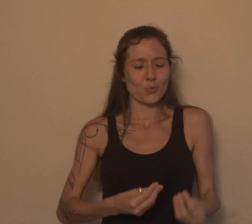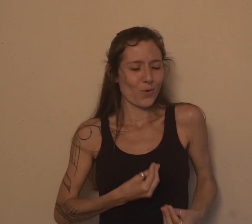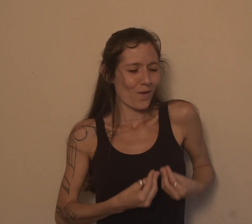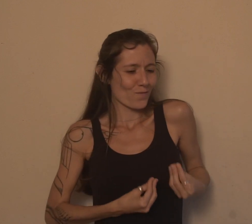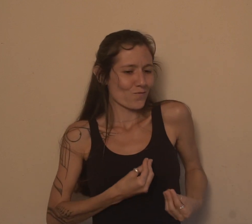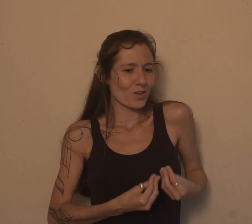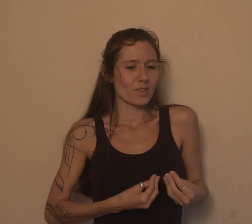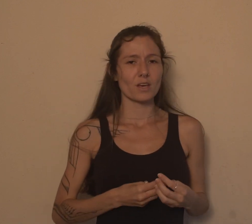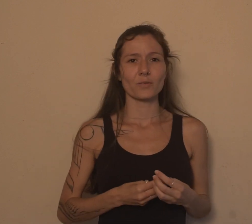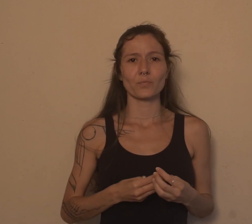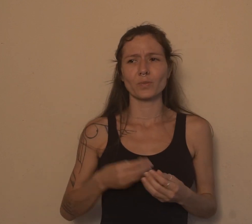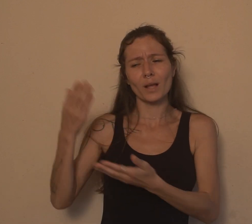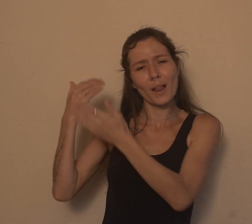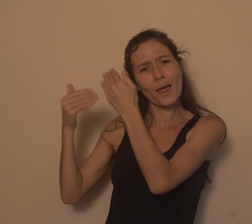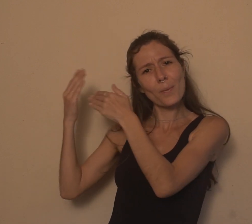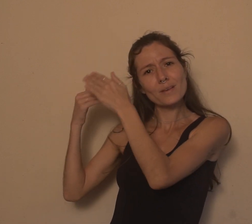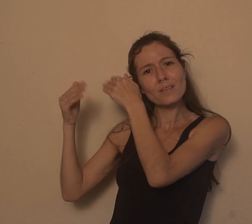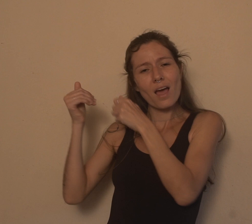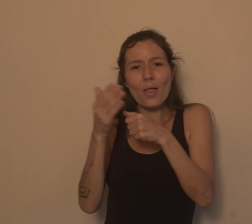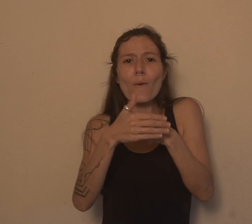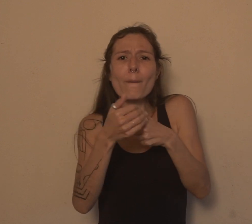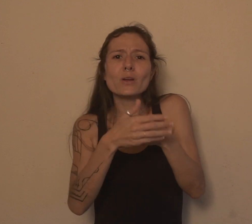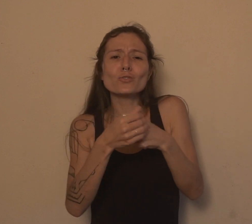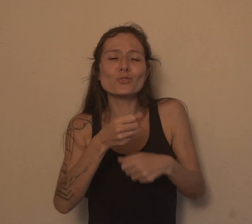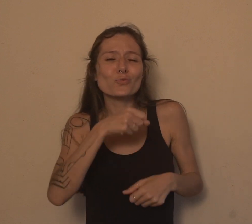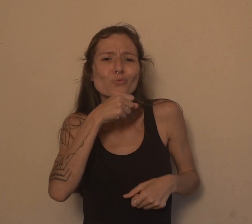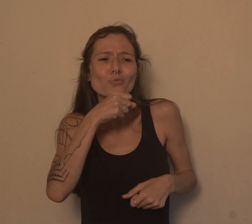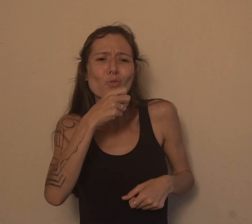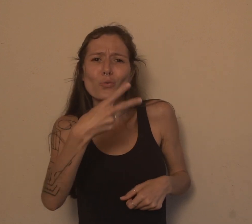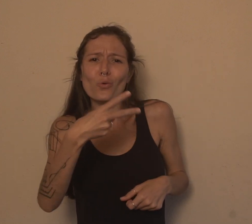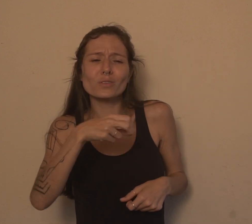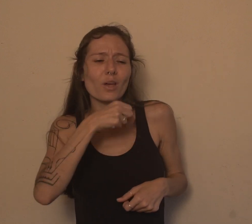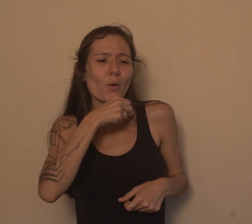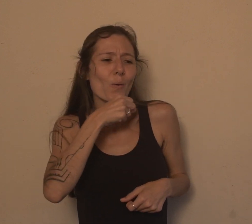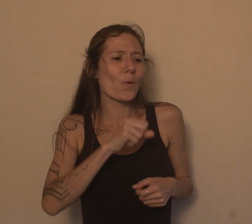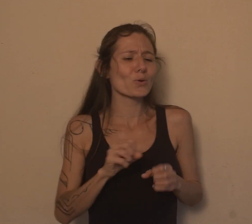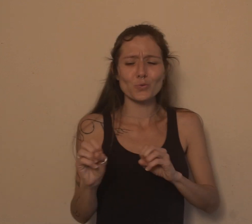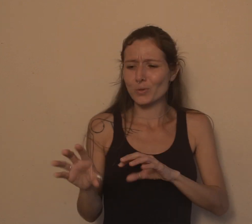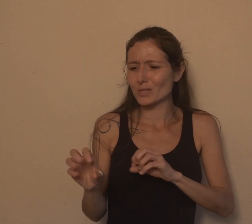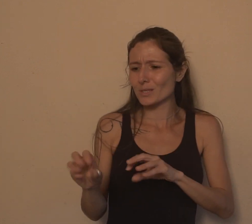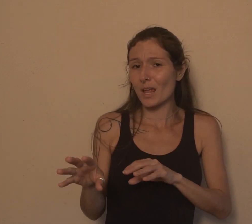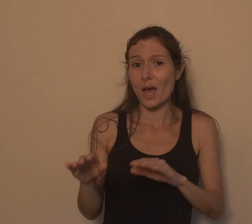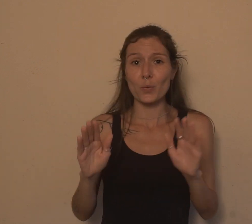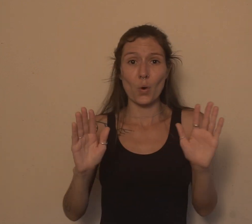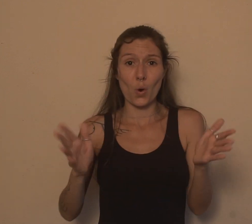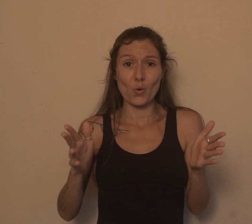aprendi com dois senhores, sabe, eles me ensinaram e eu deveria ter o máximo, hoje eu estou com